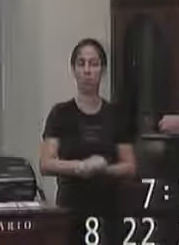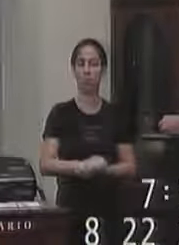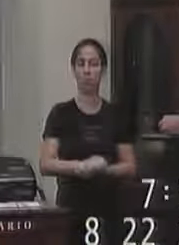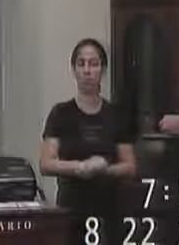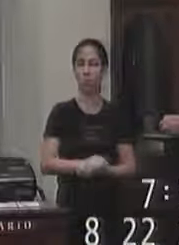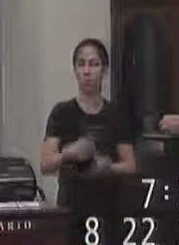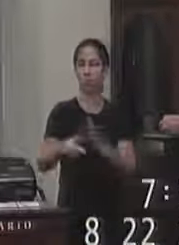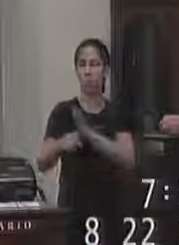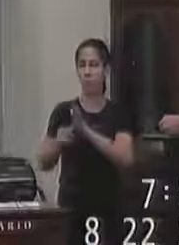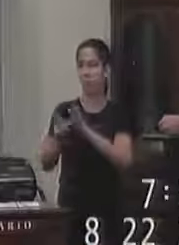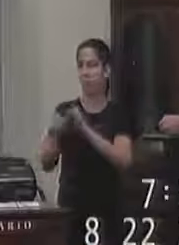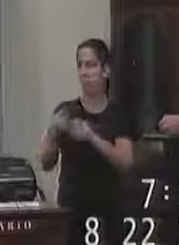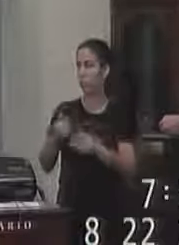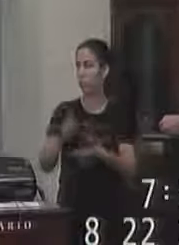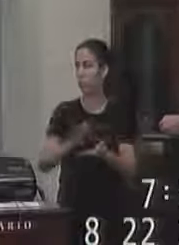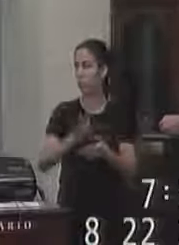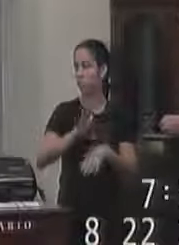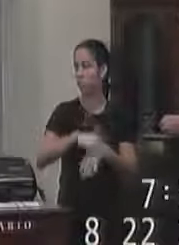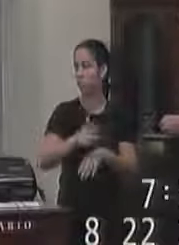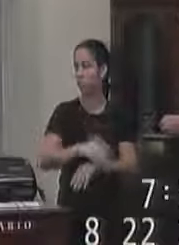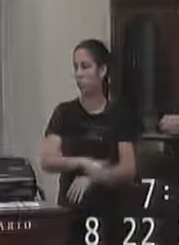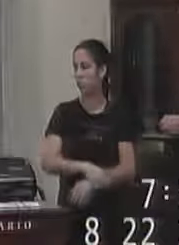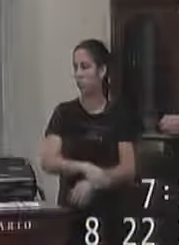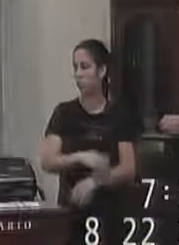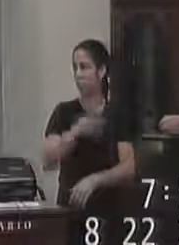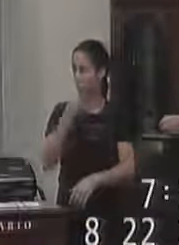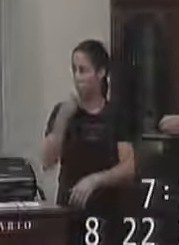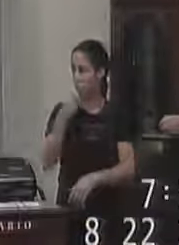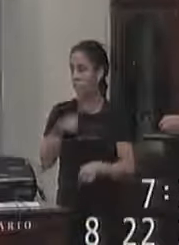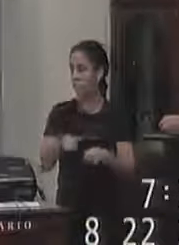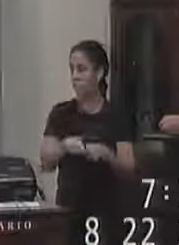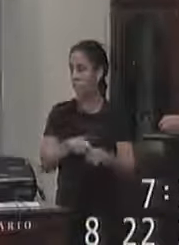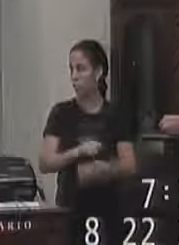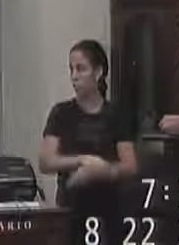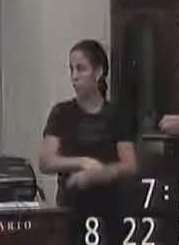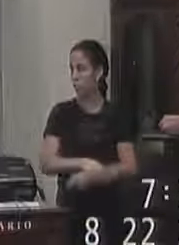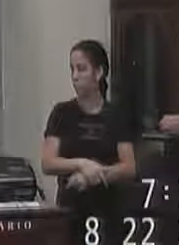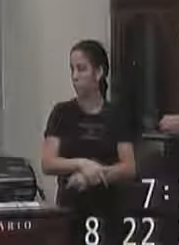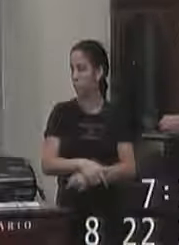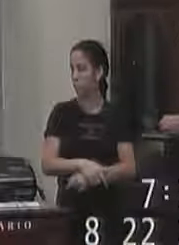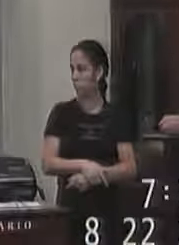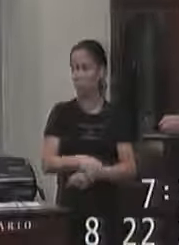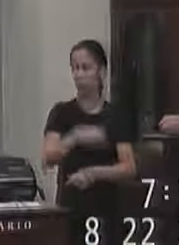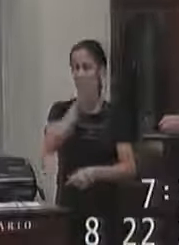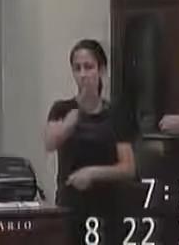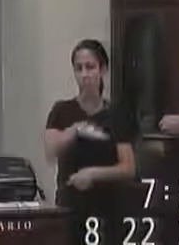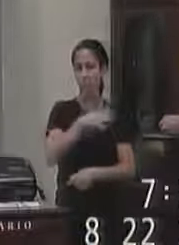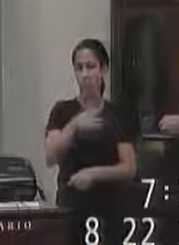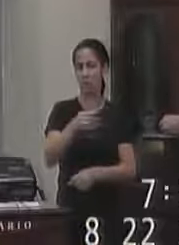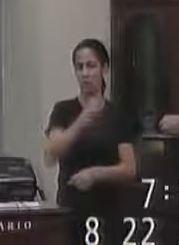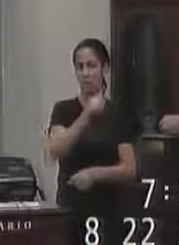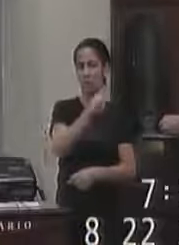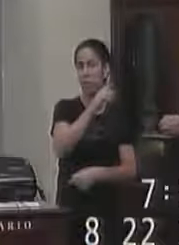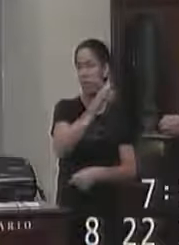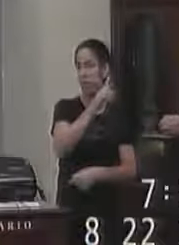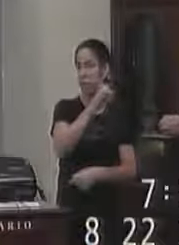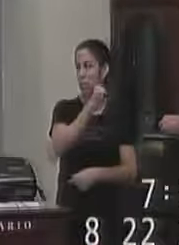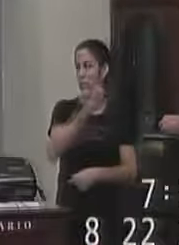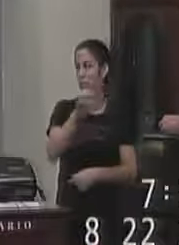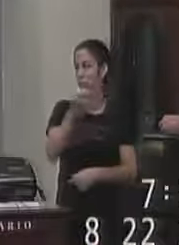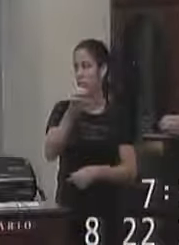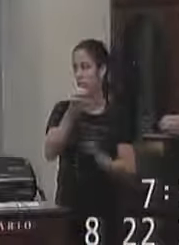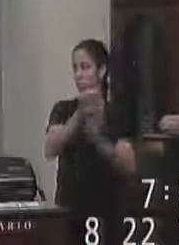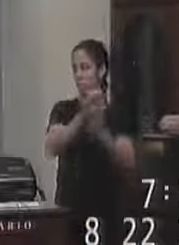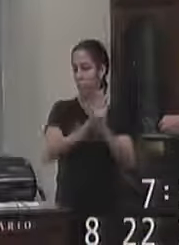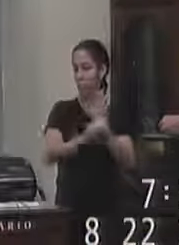existia e não existe mais e falo também na grade curricular que hoje os alunos e a secretaria